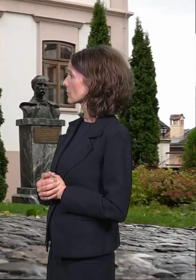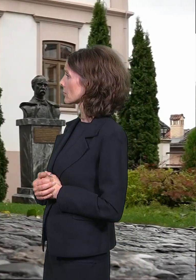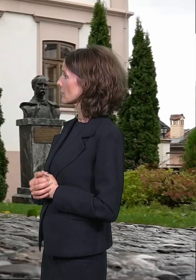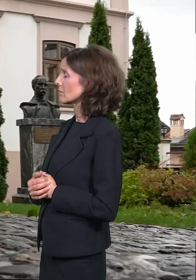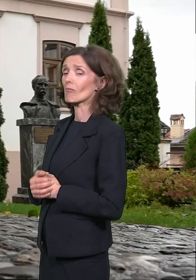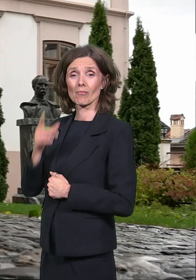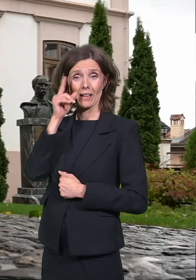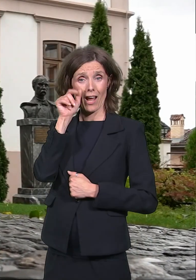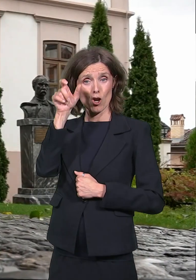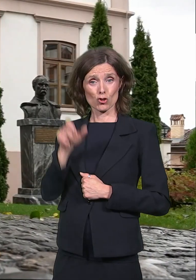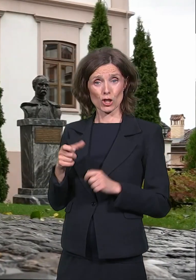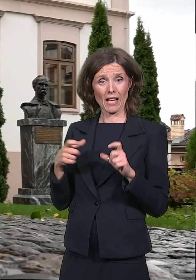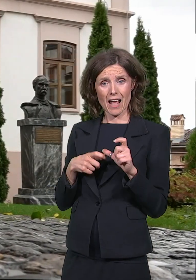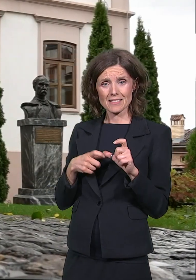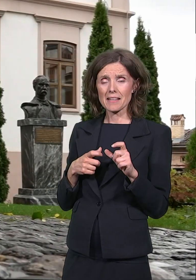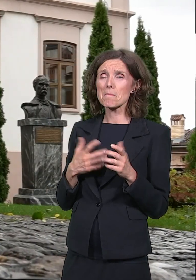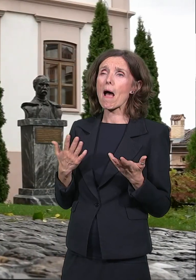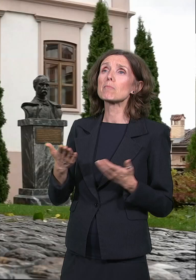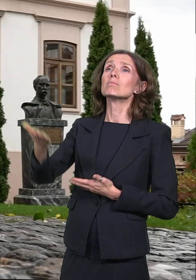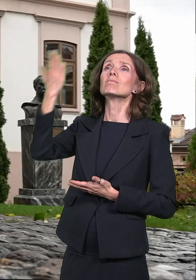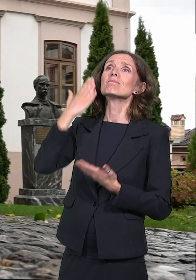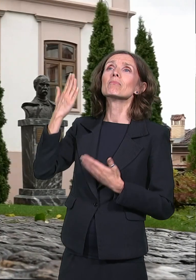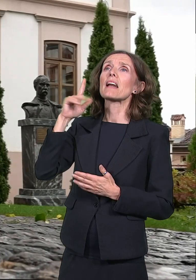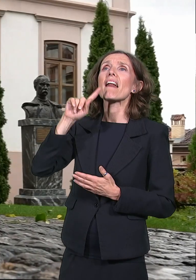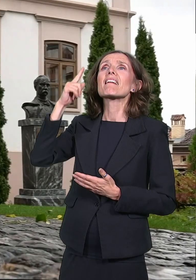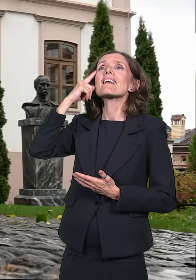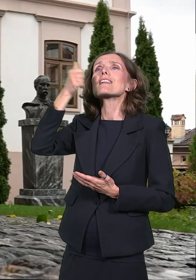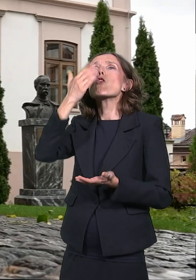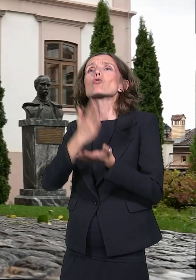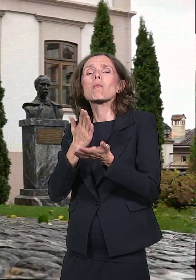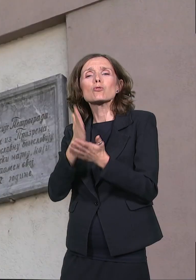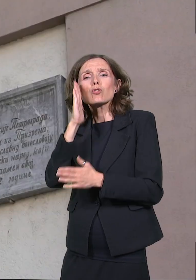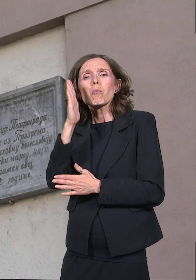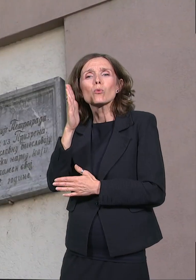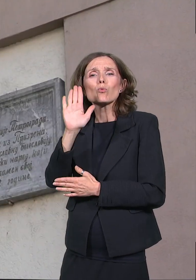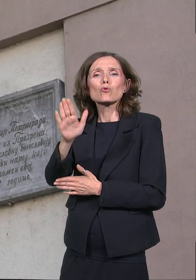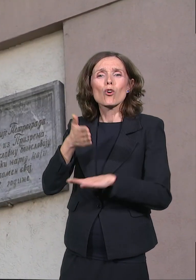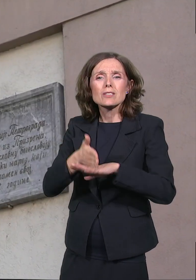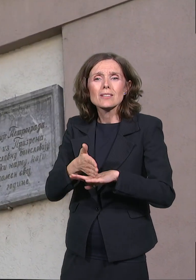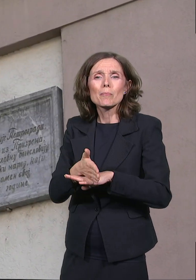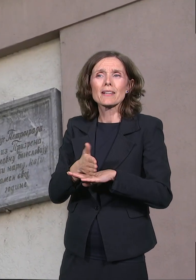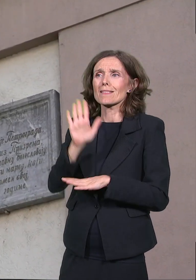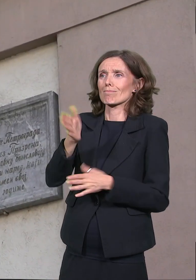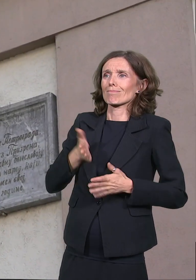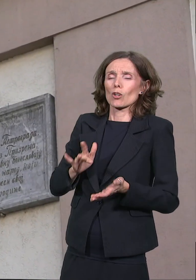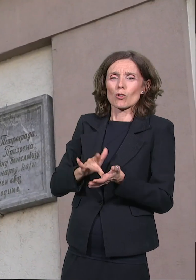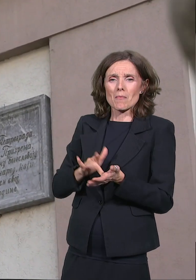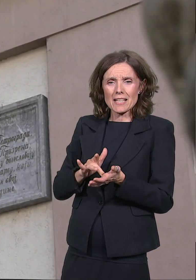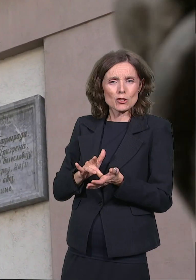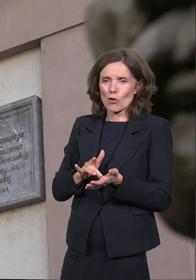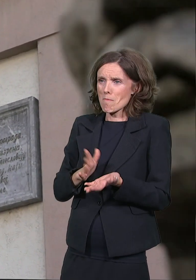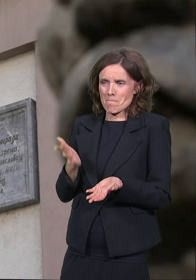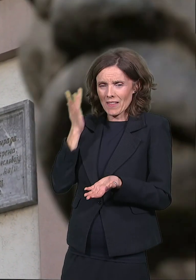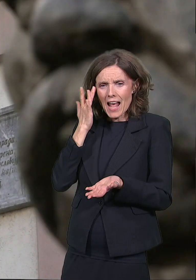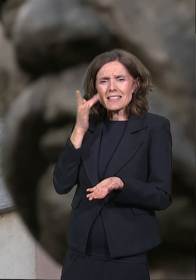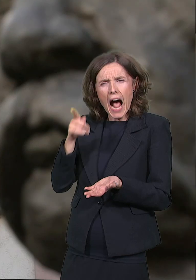Čihasima je mogao samo naslutiti kakva će biti sudbina njegovog rodnog grada, ali je sasvim jasno video šta može učiniti